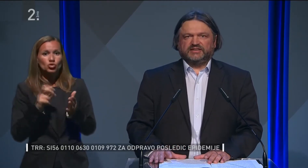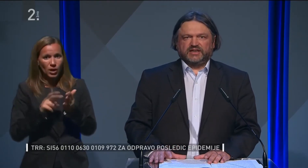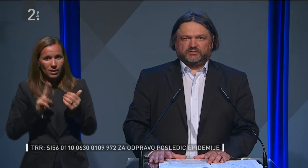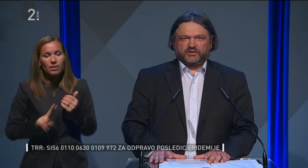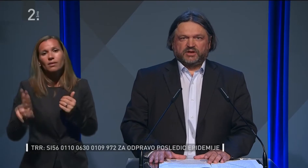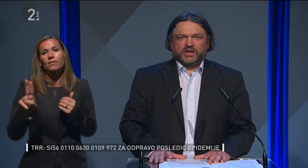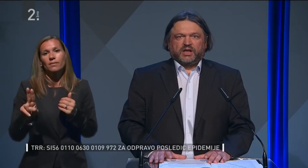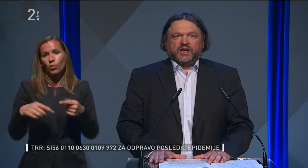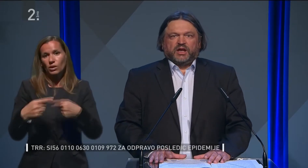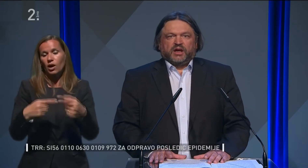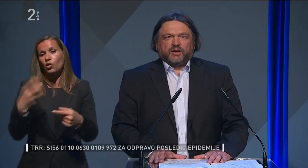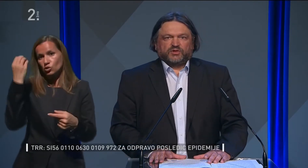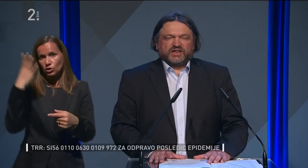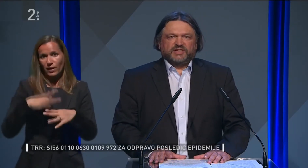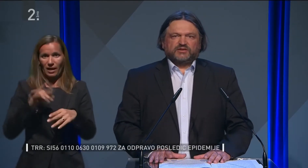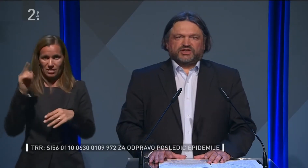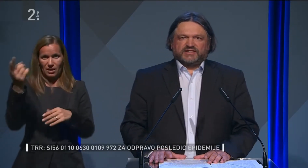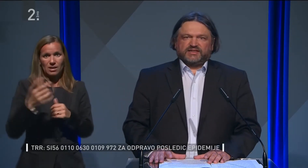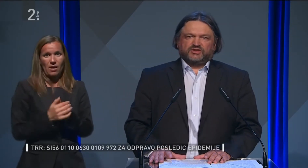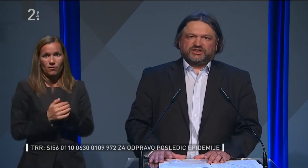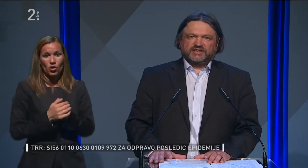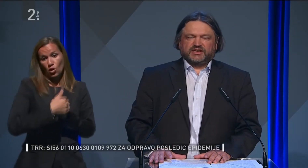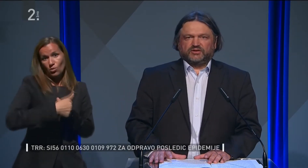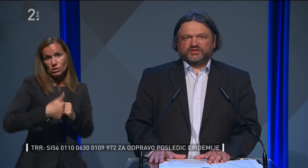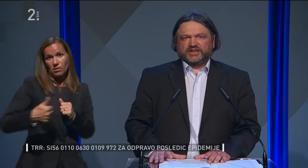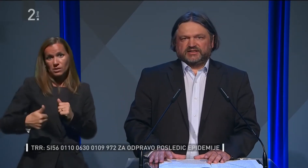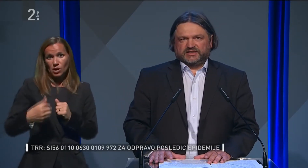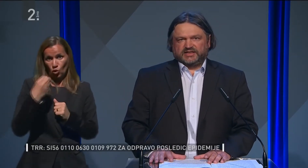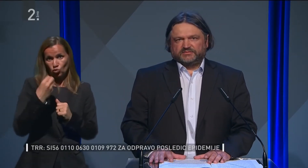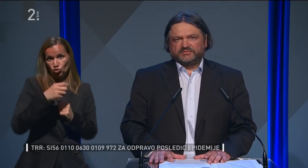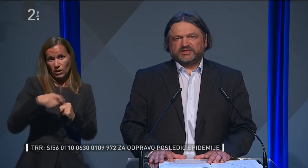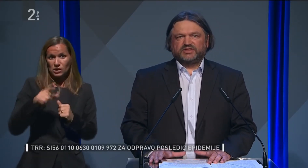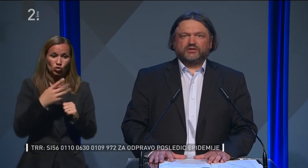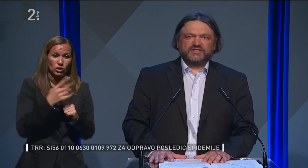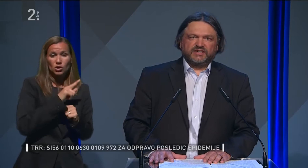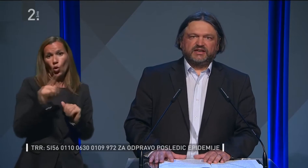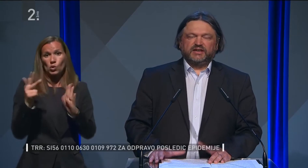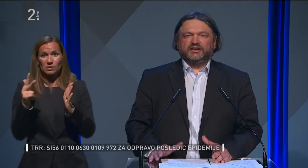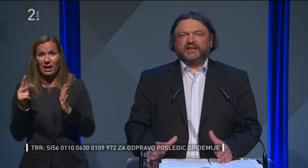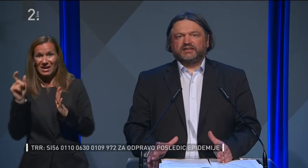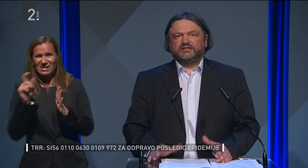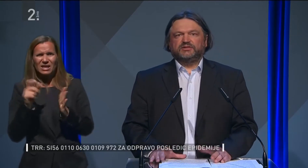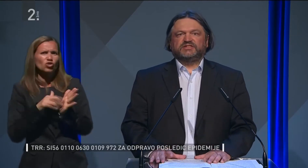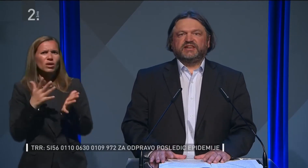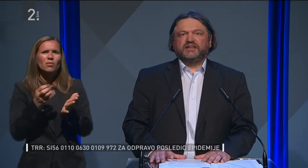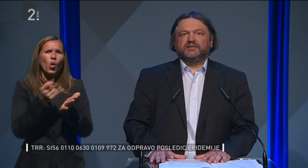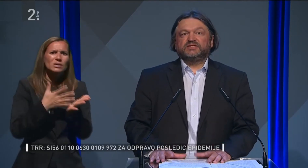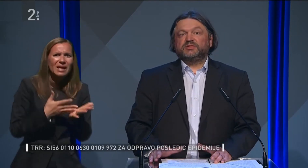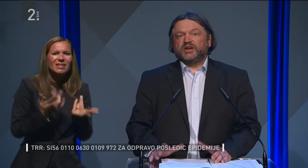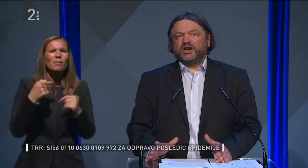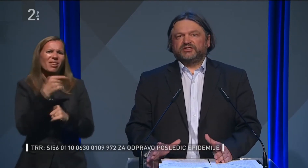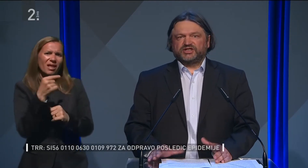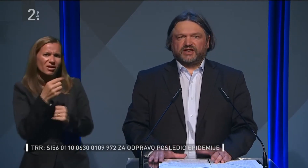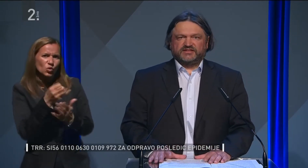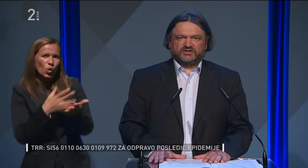izobraževanje nadaljavo. Posamezne učence od 4. do 8. razreda, ki so neocenjeni ali negativno ocenjeni